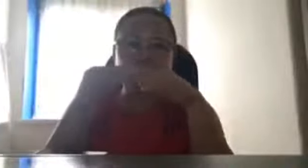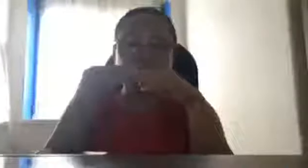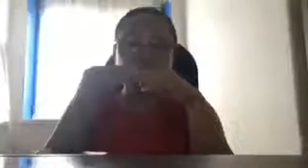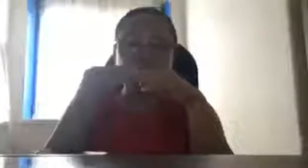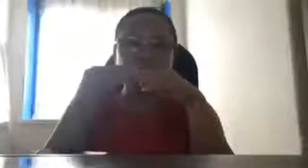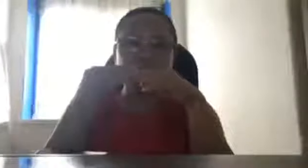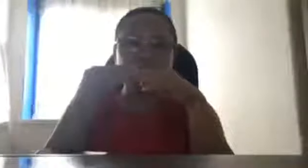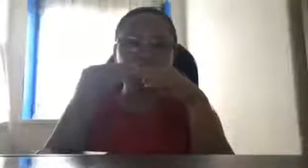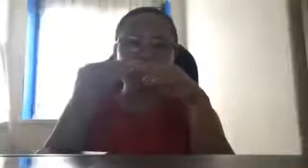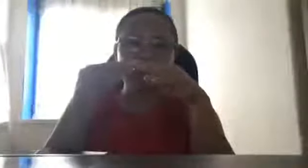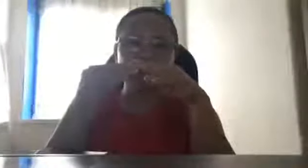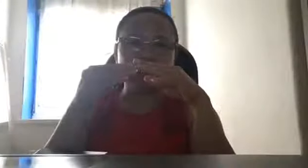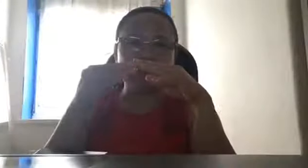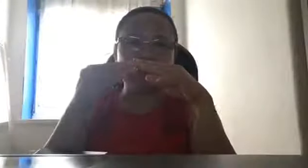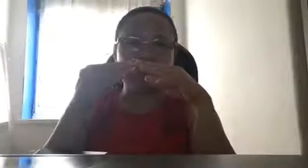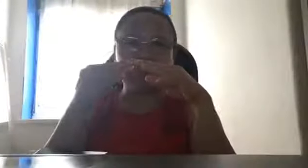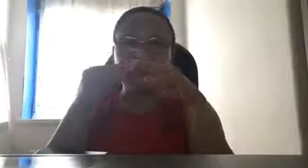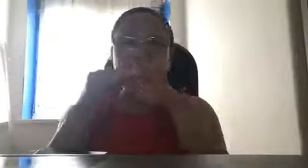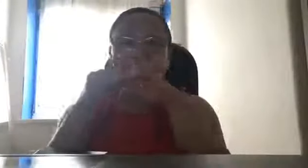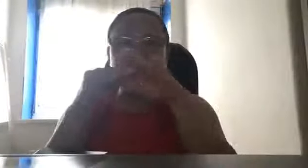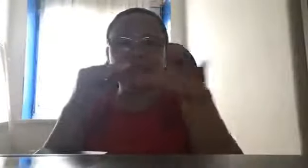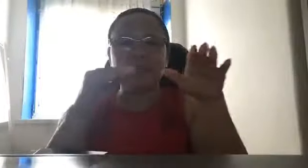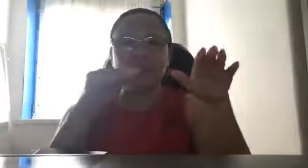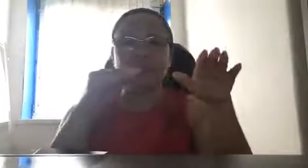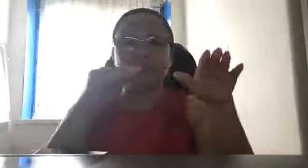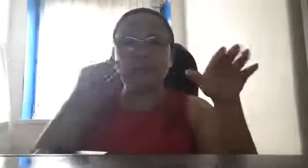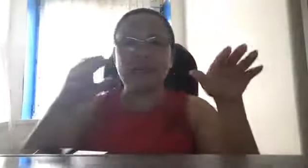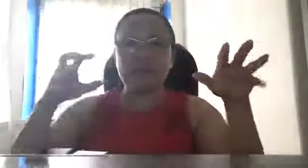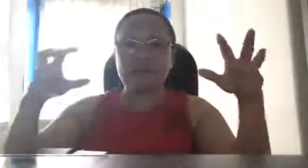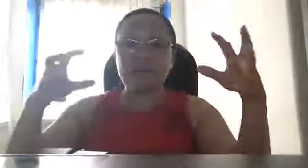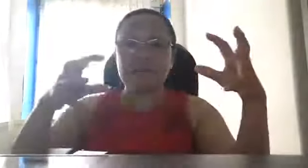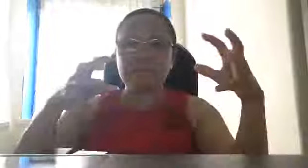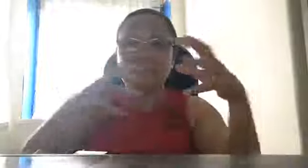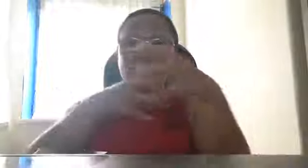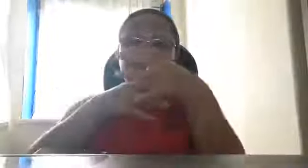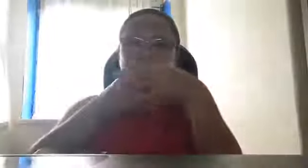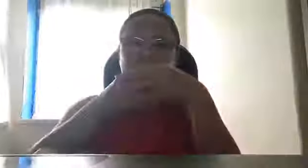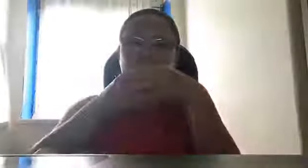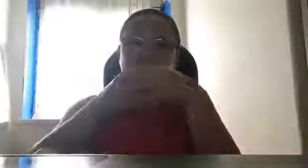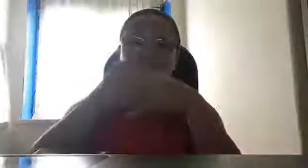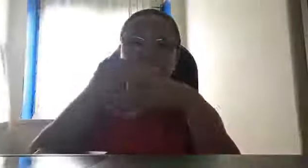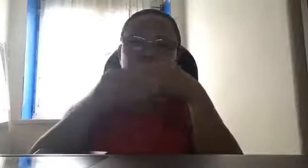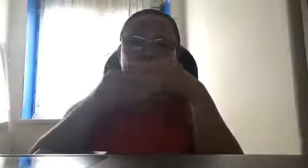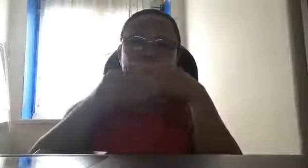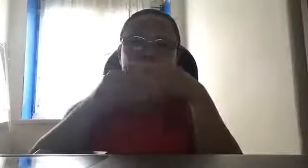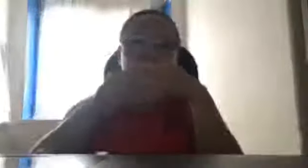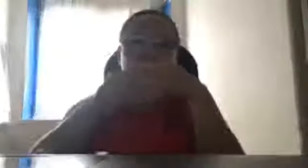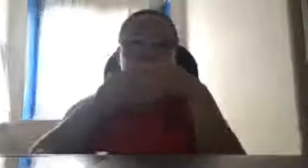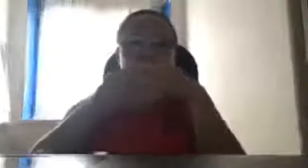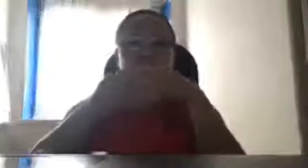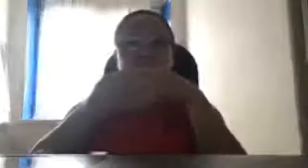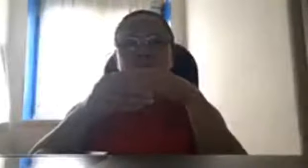mula nung ano si Kore, ang ginawa nila, minix na nila yung, yung